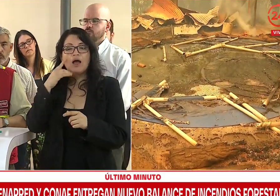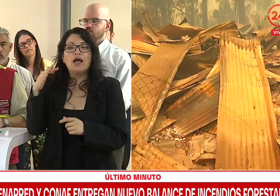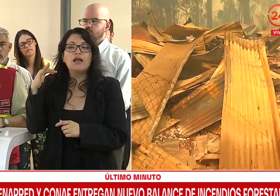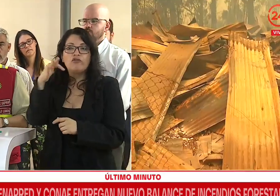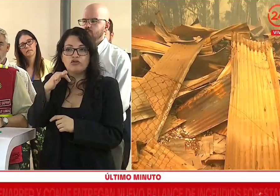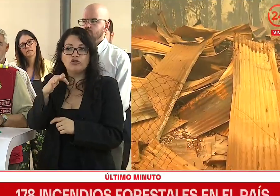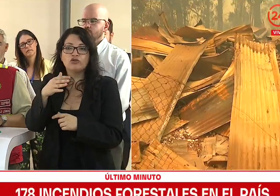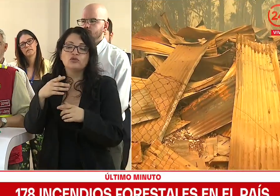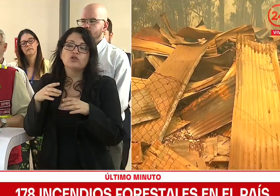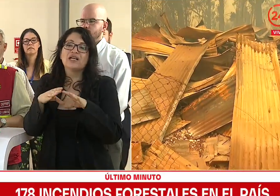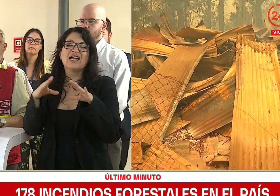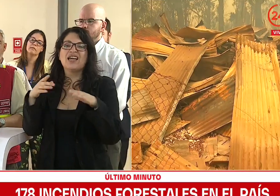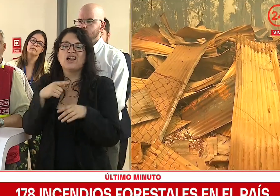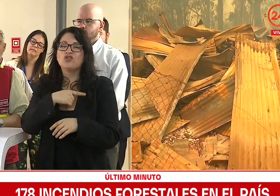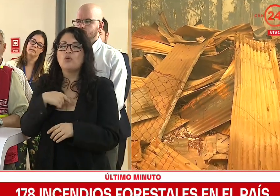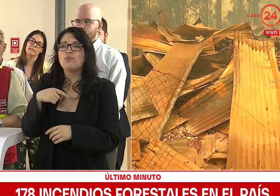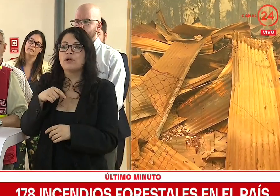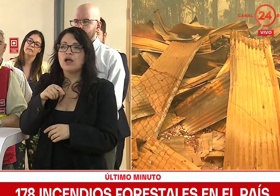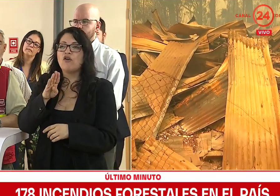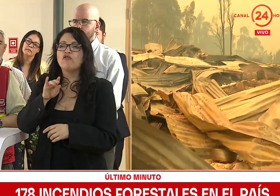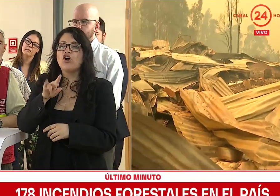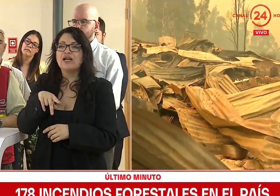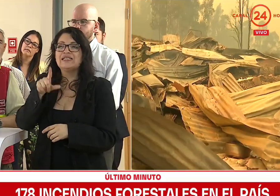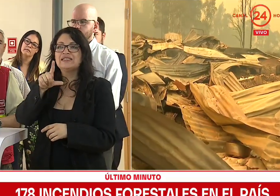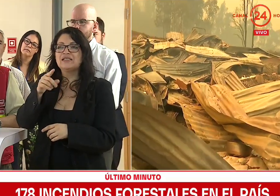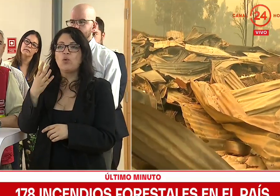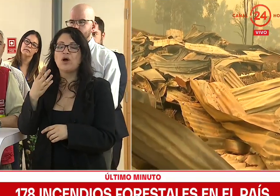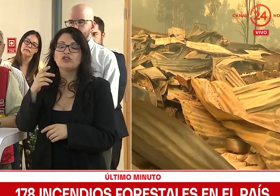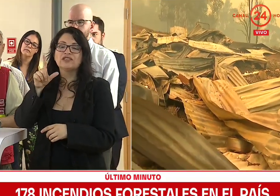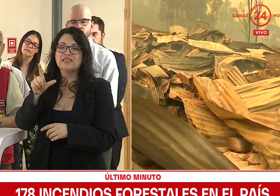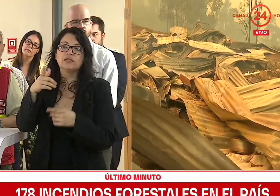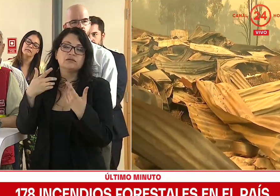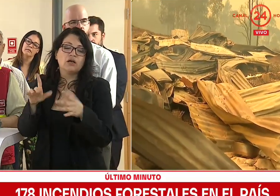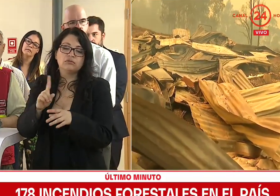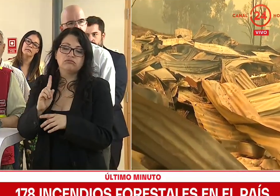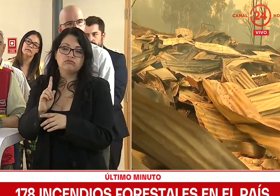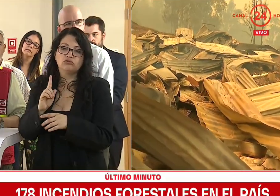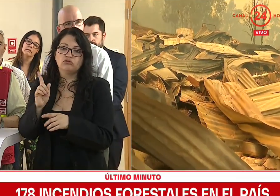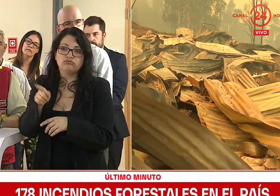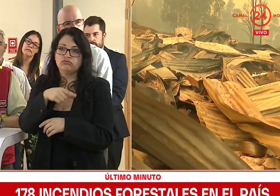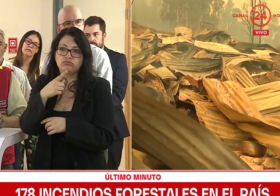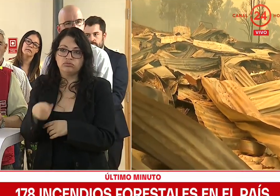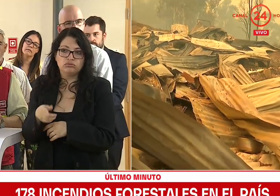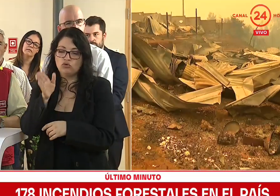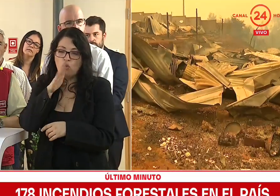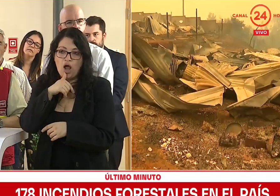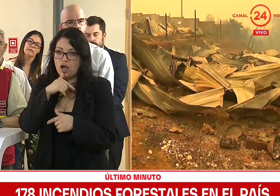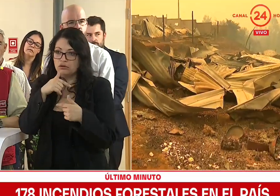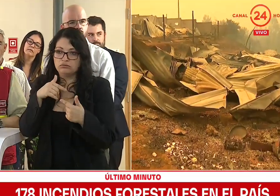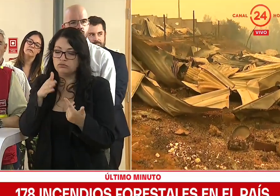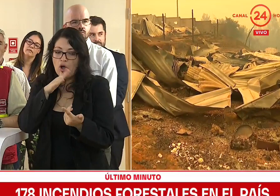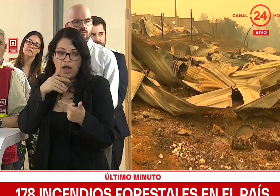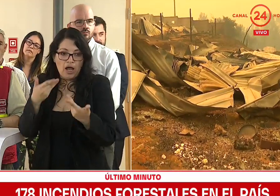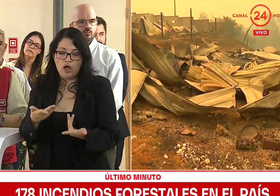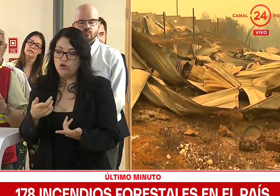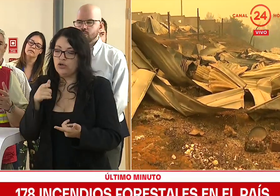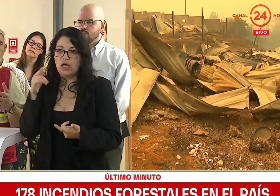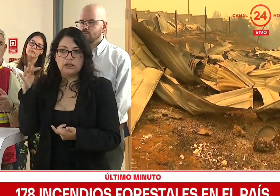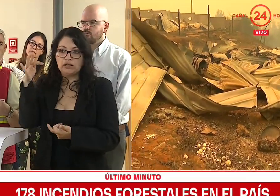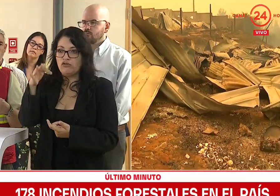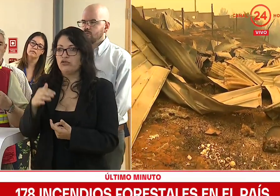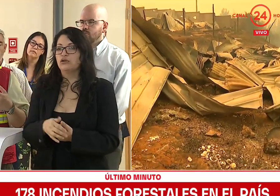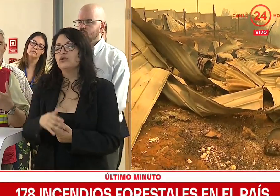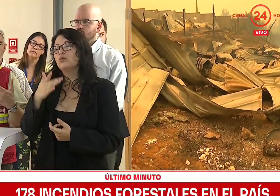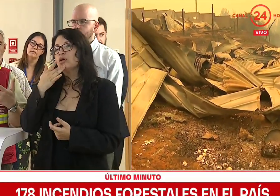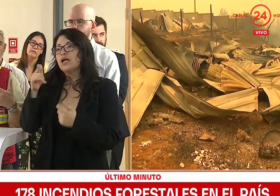corresponde a un modelo Boeing 747 fue deshuesado. Es decir, ese avión no existe hoy en día. Ese